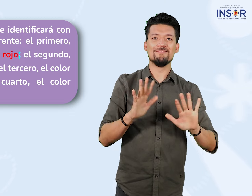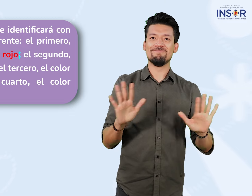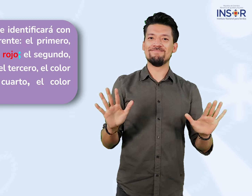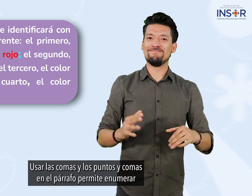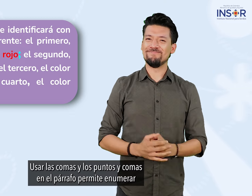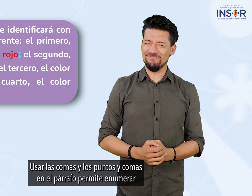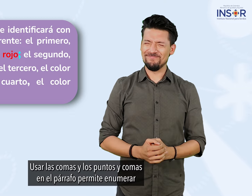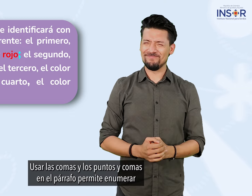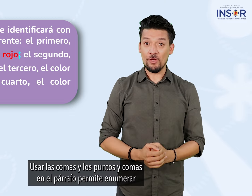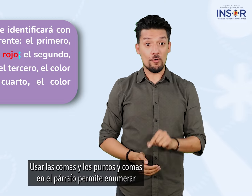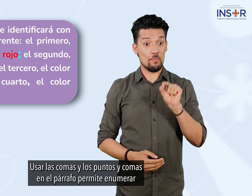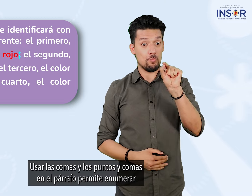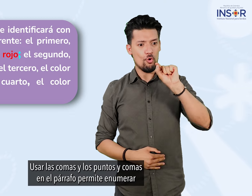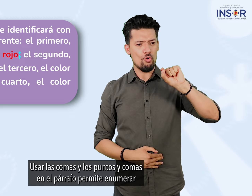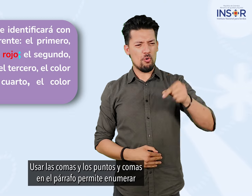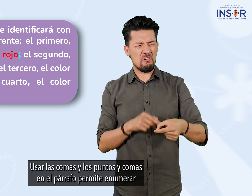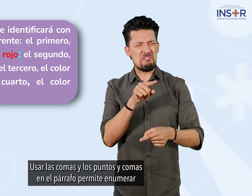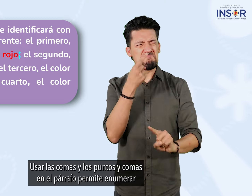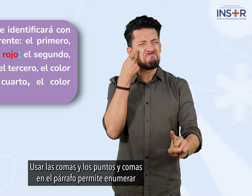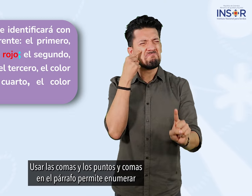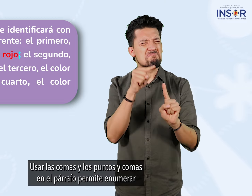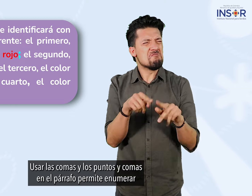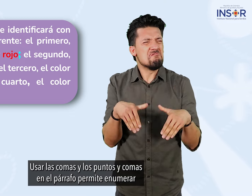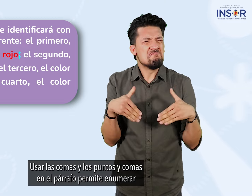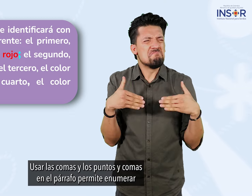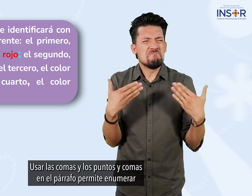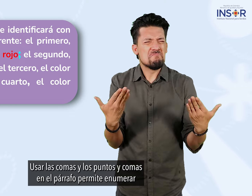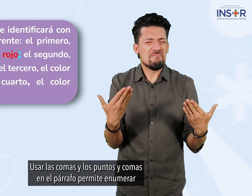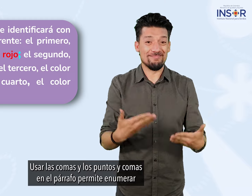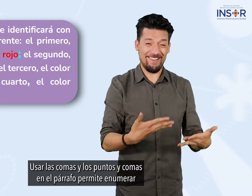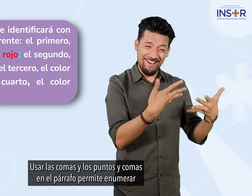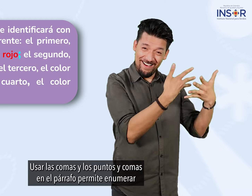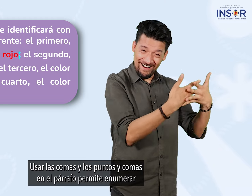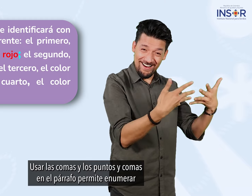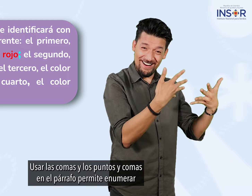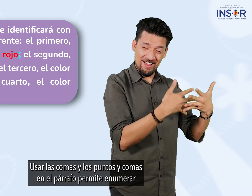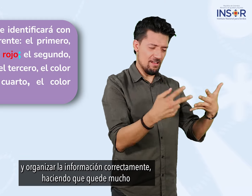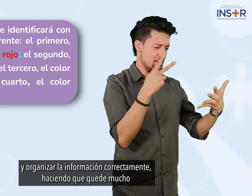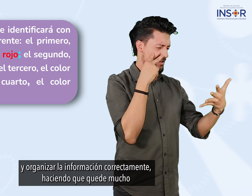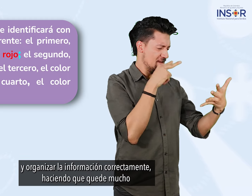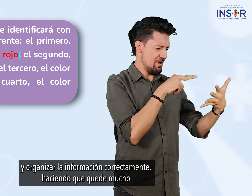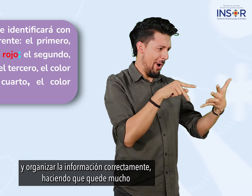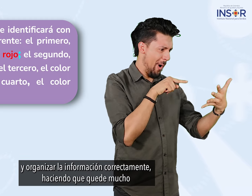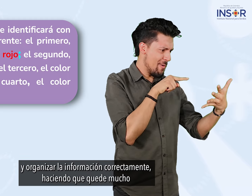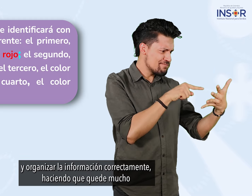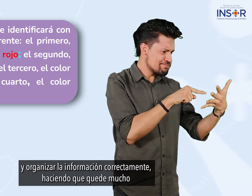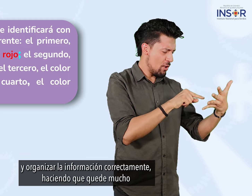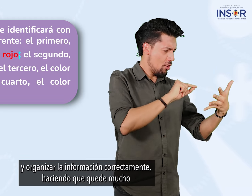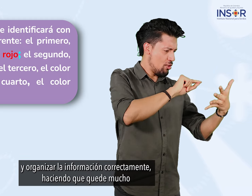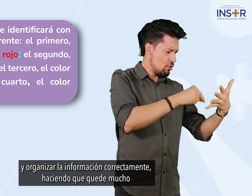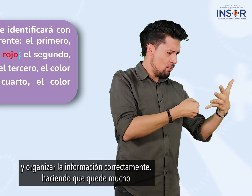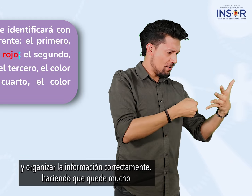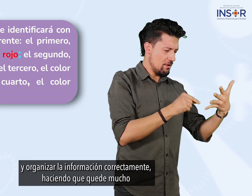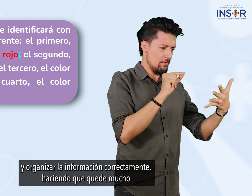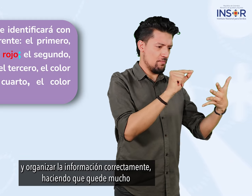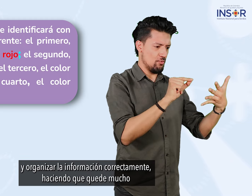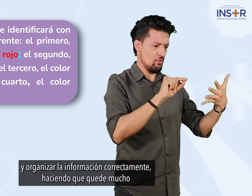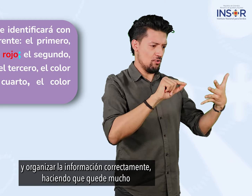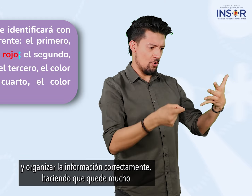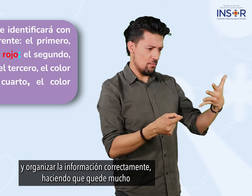usar las comas y los puntos y comas en el párrafo permite enumerar y organizar la información correctamente haciendo que